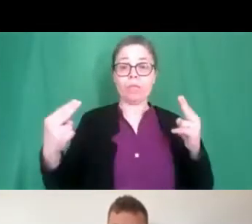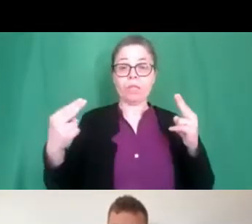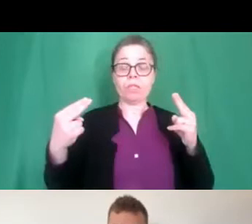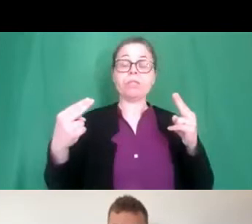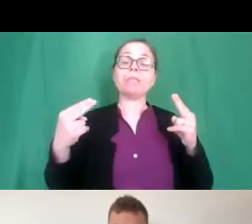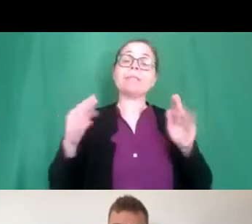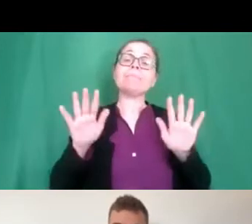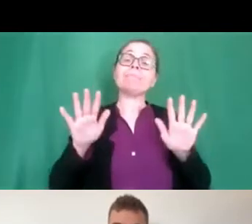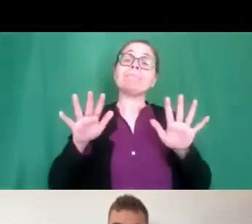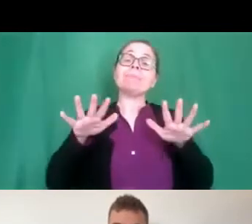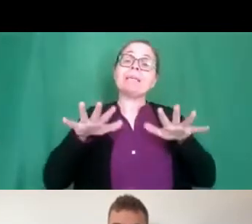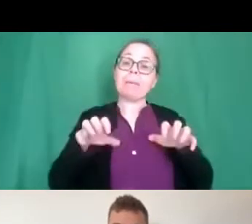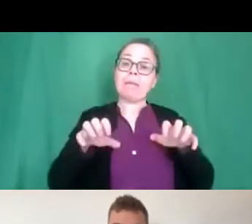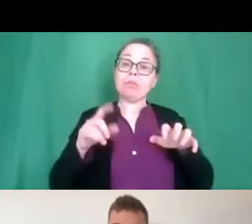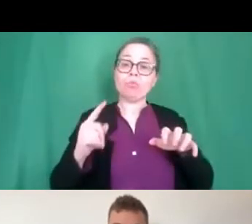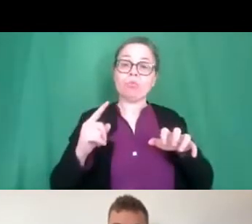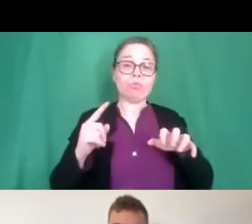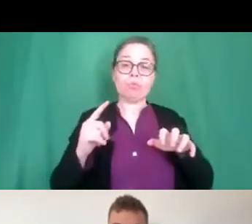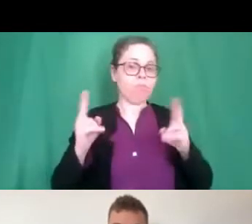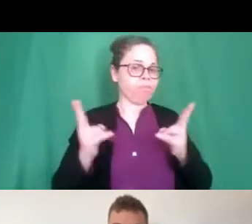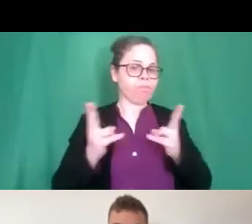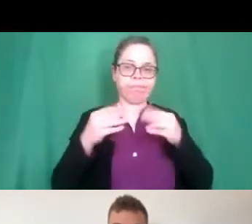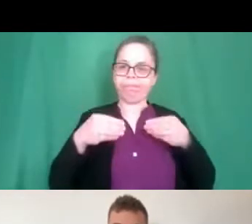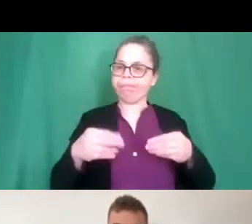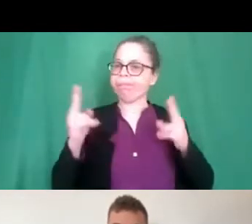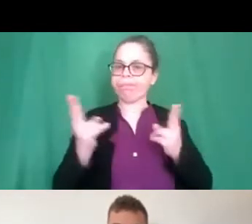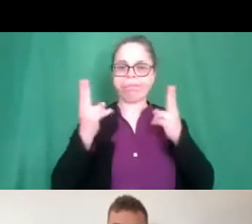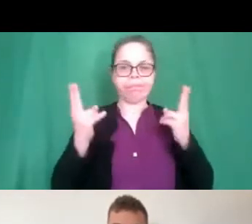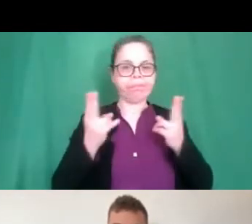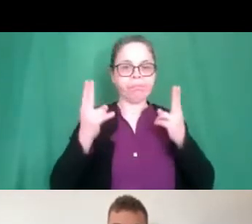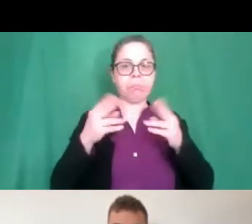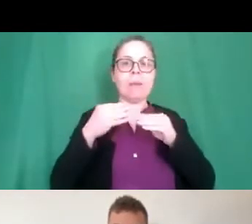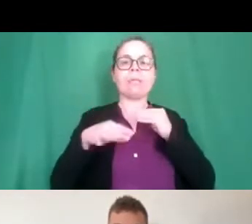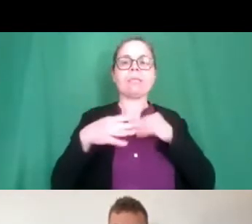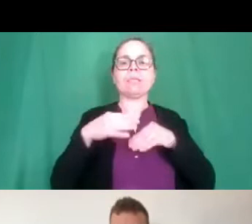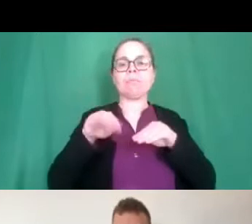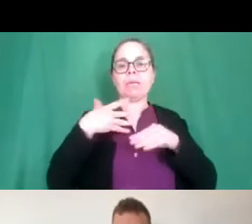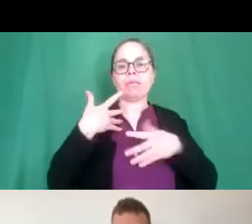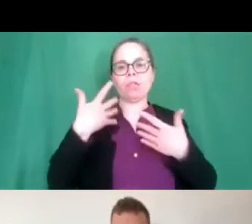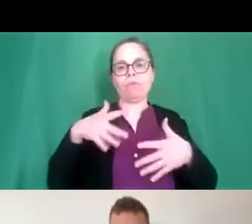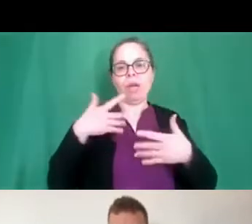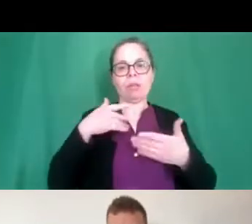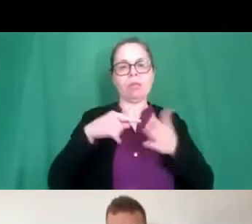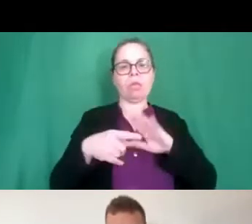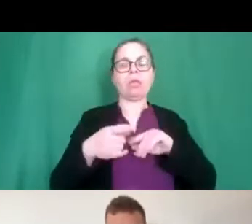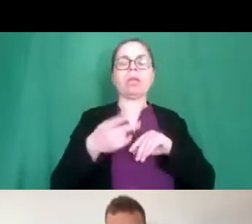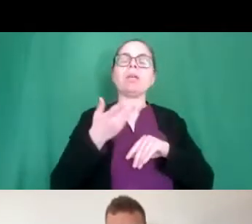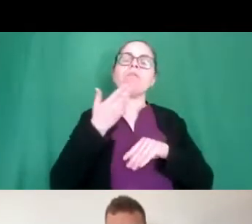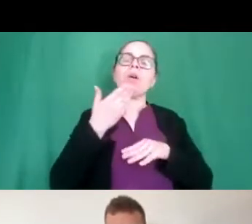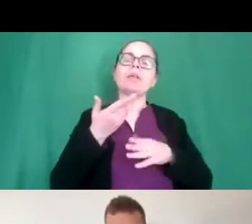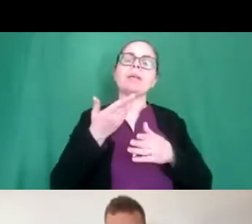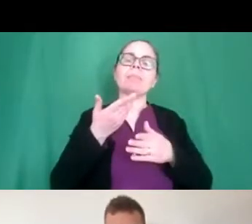imprevisto mi ha mandato un email con preghiera di condividerlo con con voi i suoi saluti e la sua